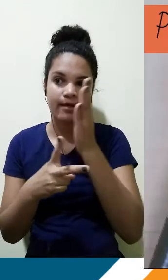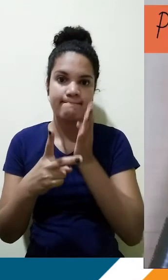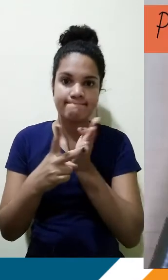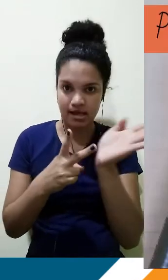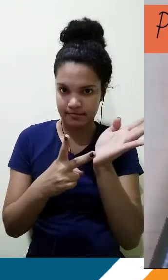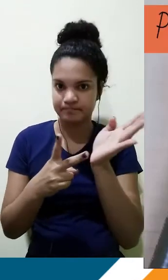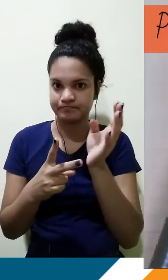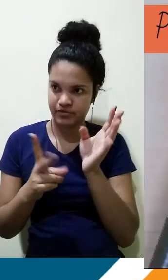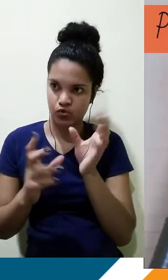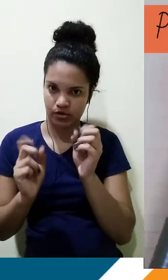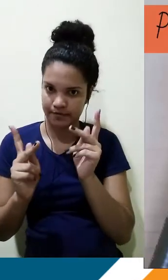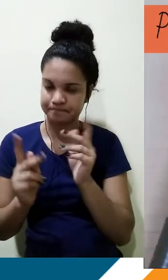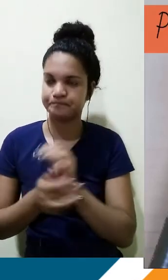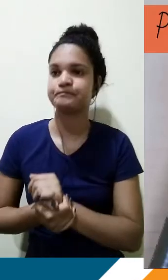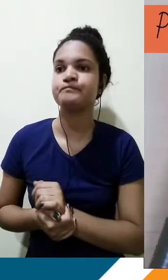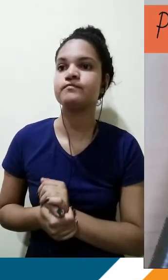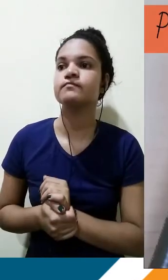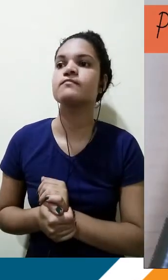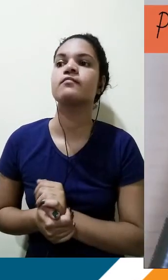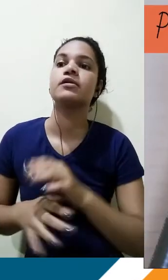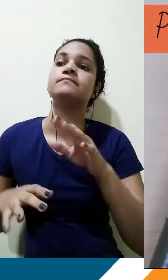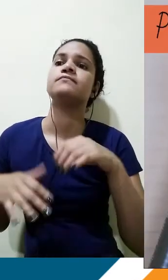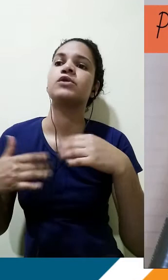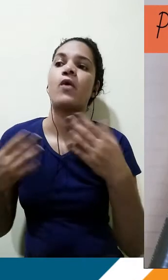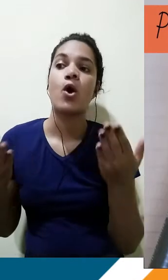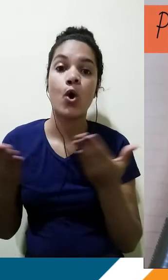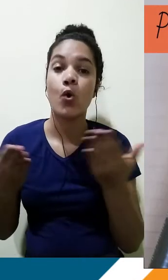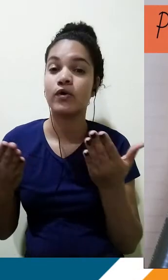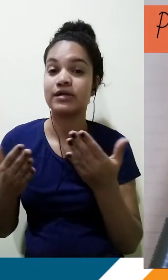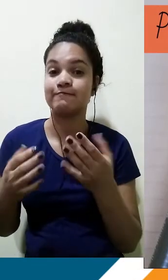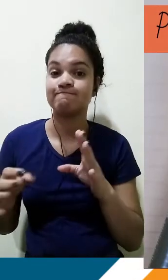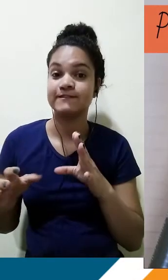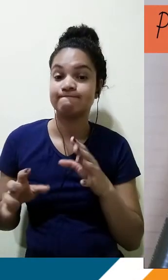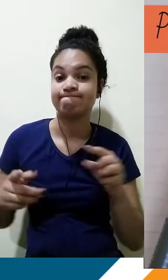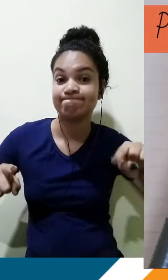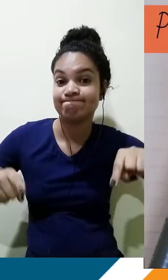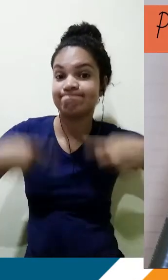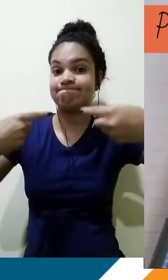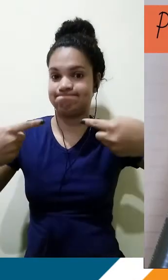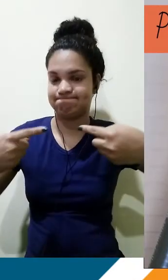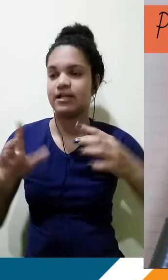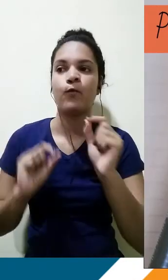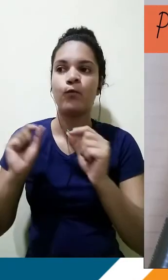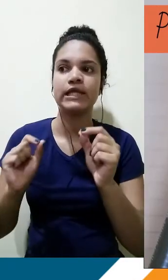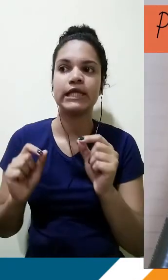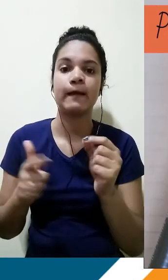Perfeito? Agora a gente vem com uma parte um pouco mais desafiadora, que é justamente evidenciar alguns problemas que possam vir a ocorrer